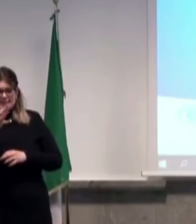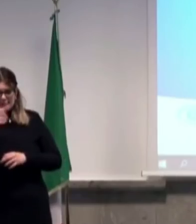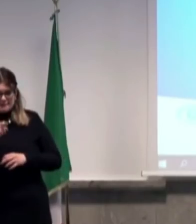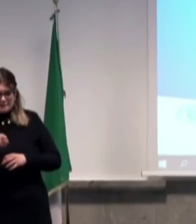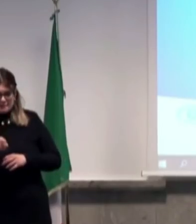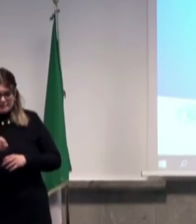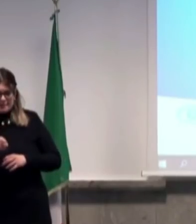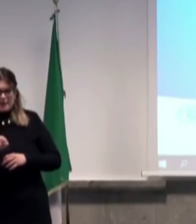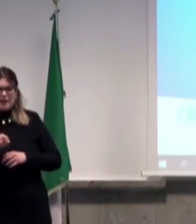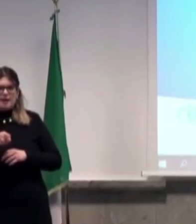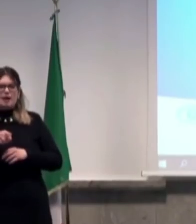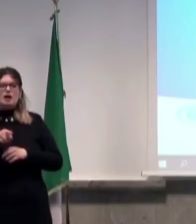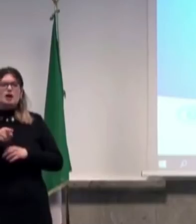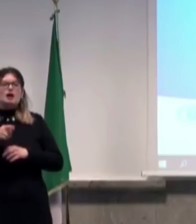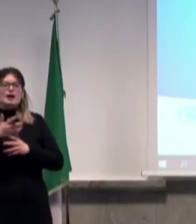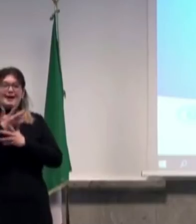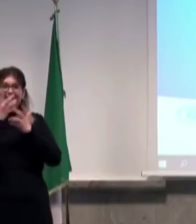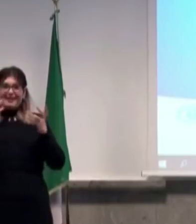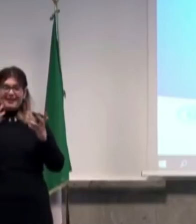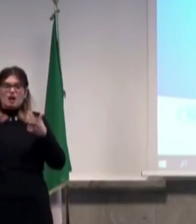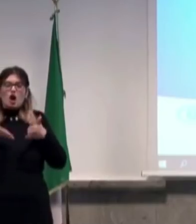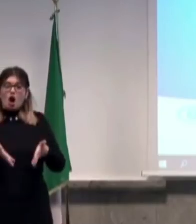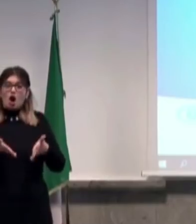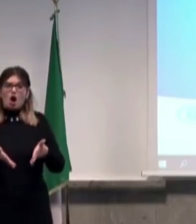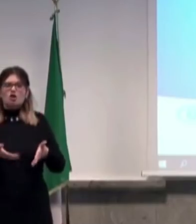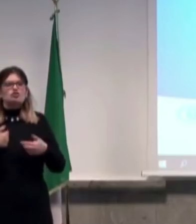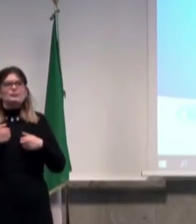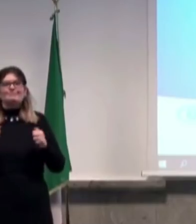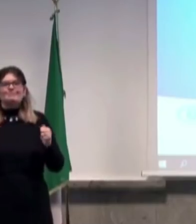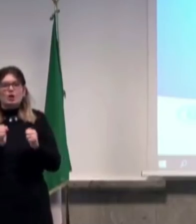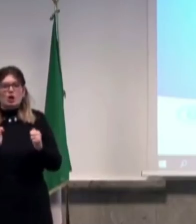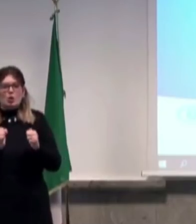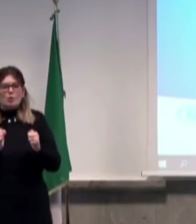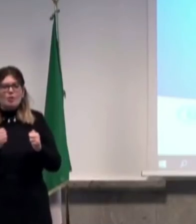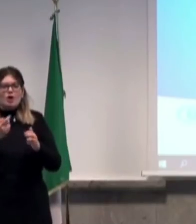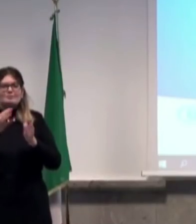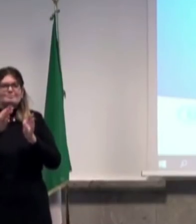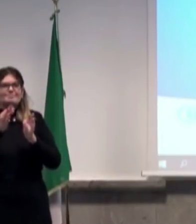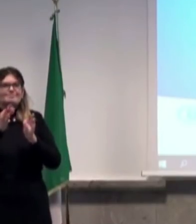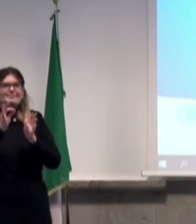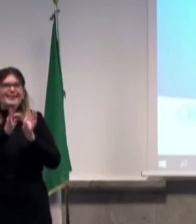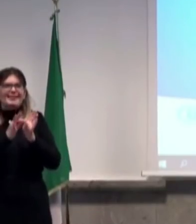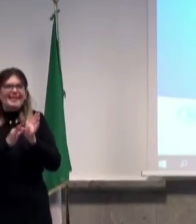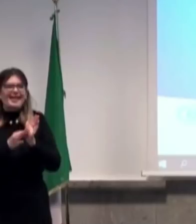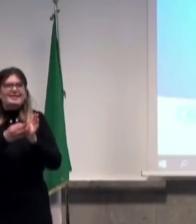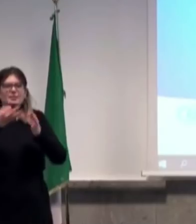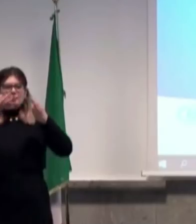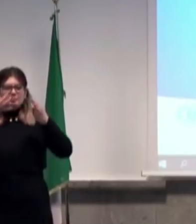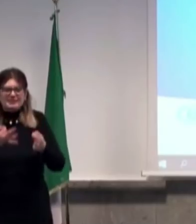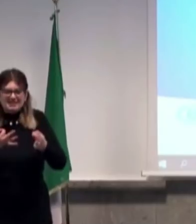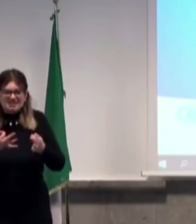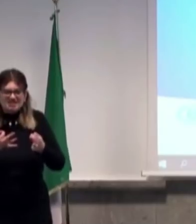non ci permette oggi di ottenere una stima compiuta dei